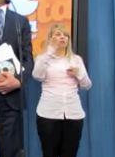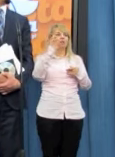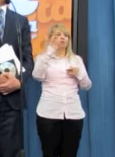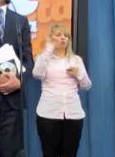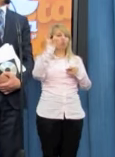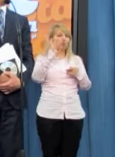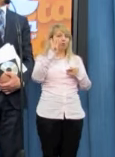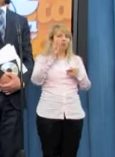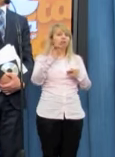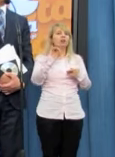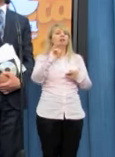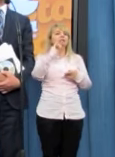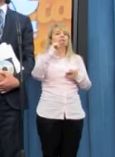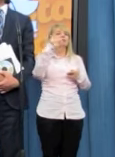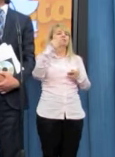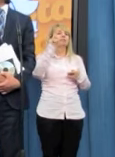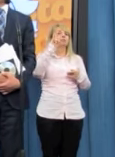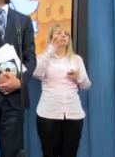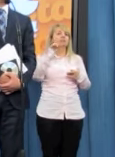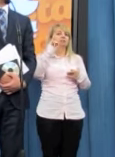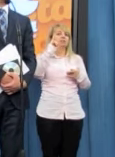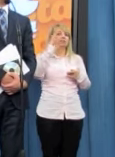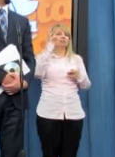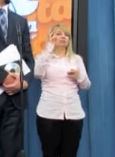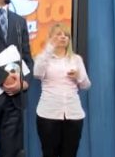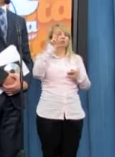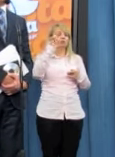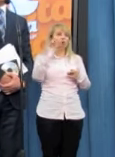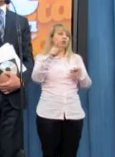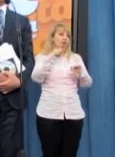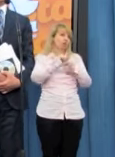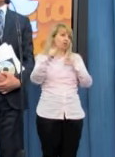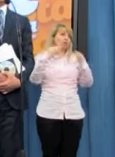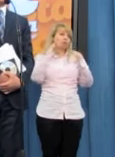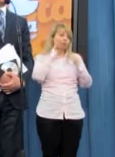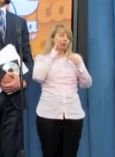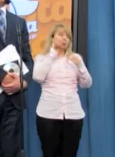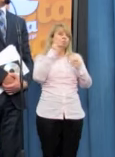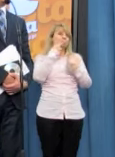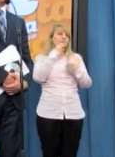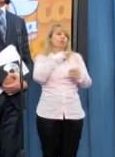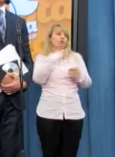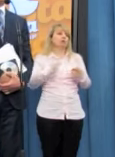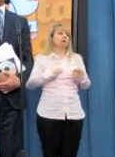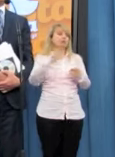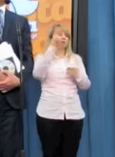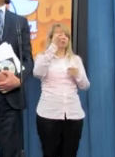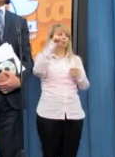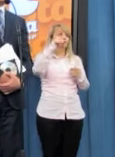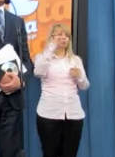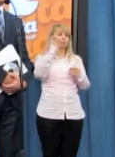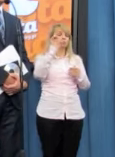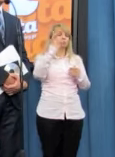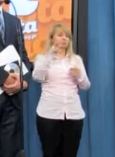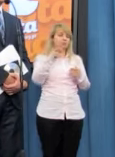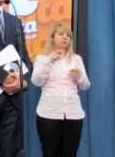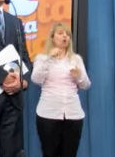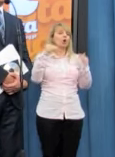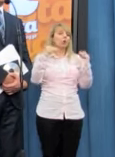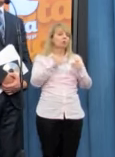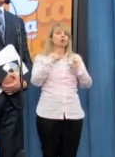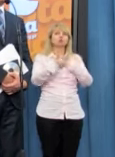zresztą z propozycją Pana Ministera Łukowicza i z deklaracją Pana Premiera Donalda Puska. Może się